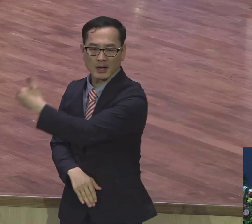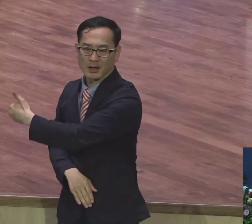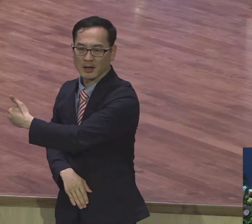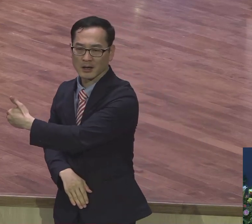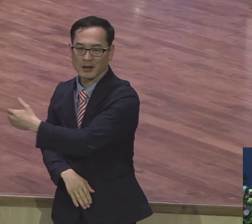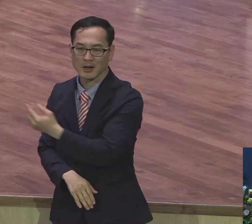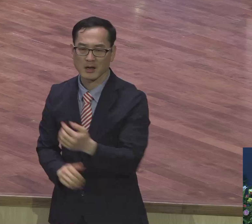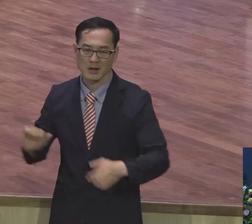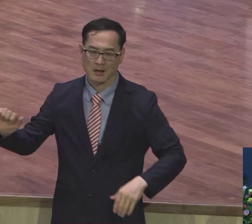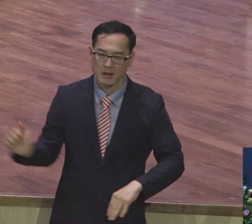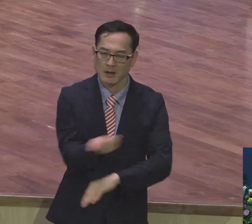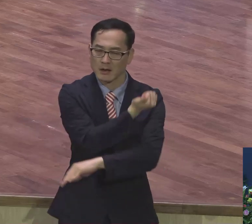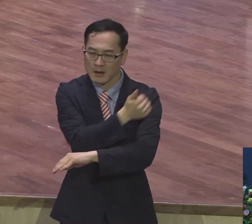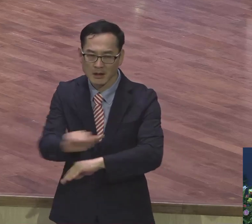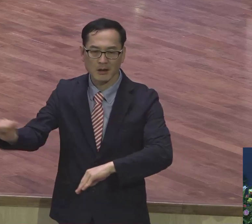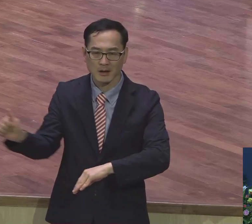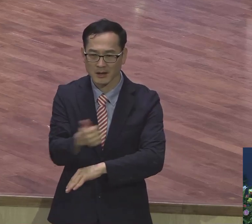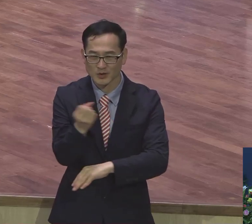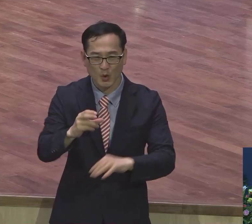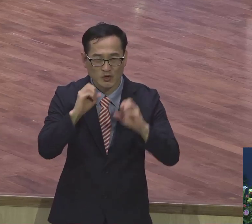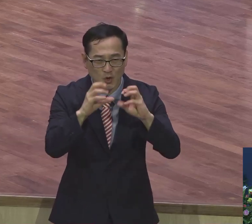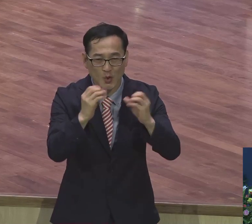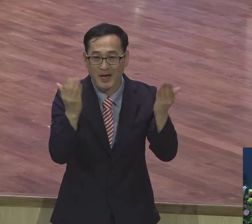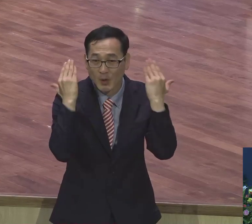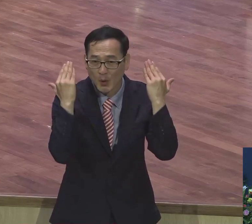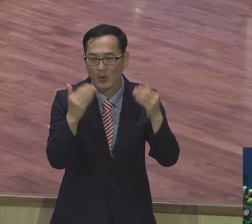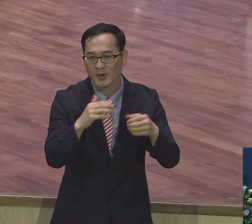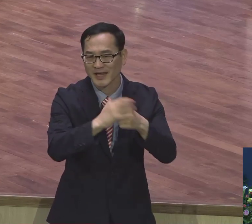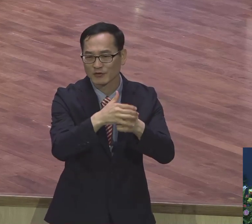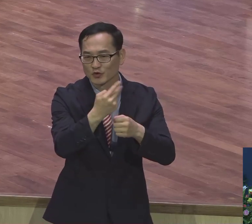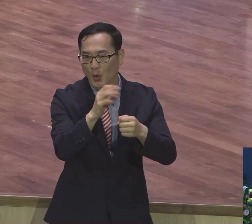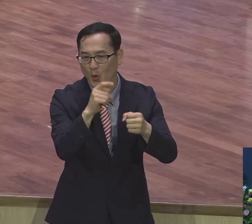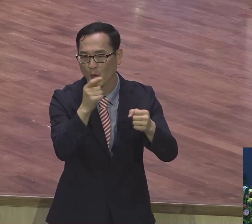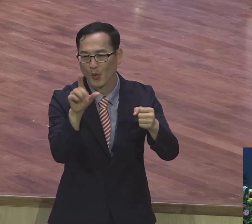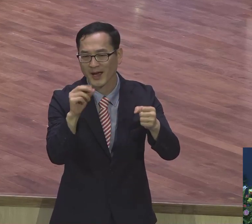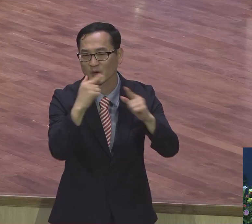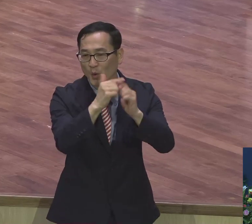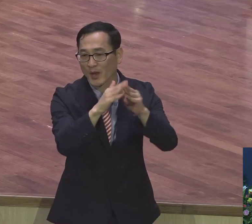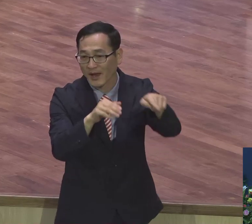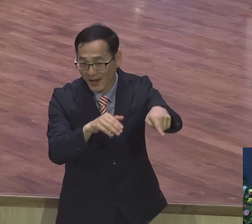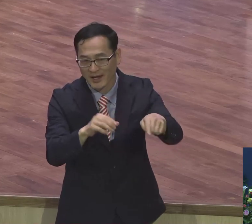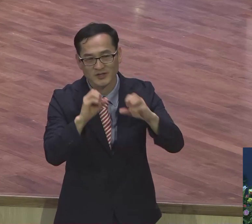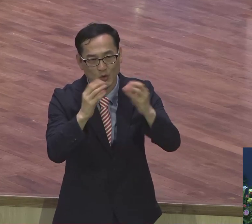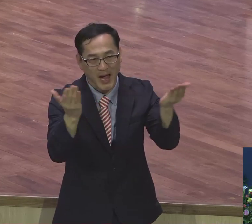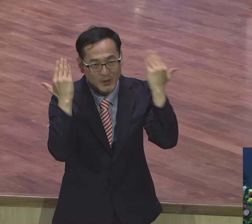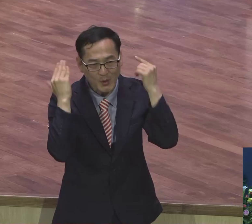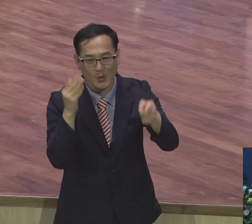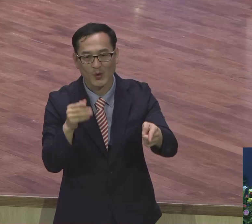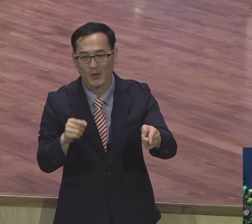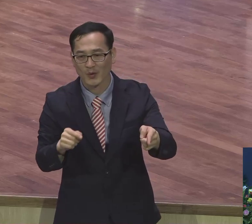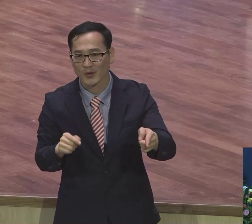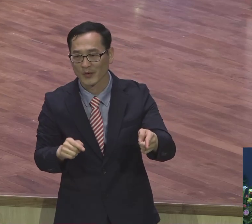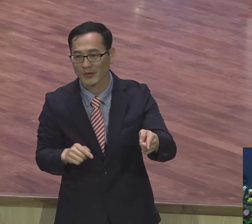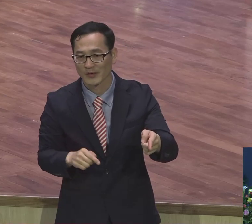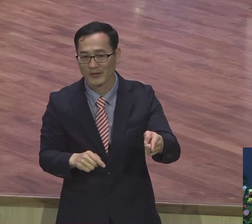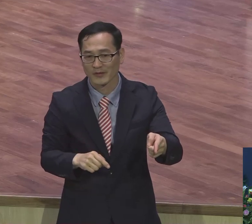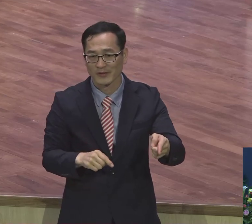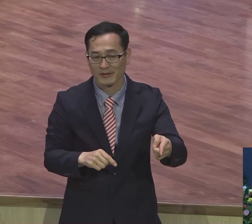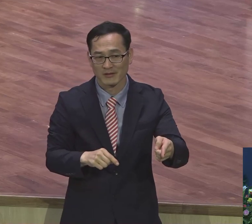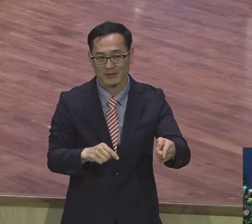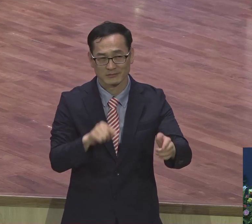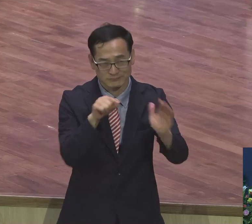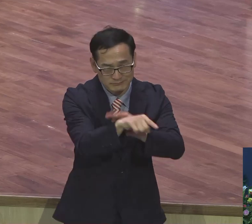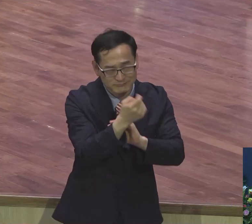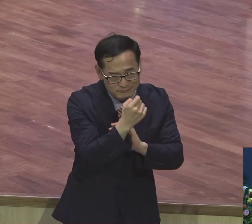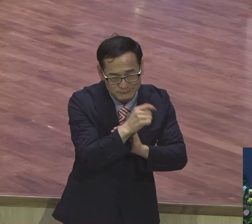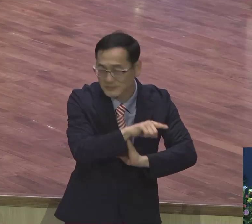때로는 이제 전도학교 한다고 대우로 가서 대구 동강교회 이런 데 전도학교 한다고 밤새도록 올라가서 거기 자고 전도학교